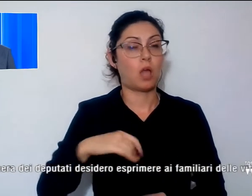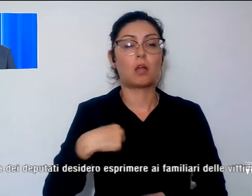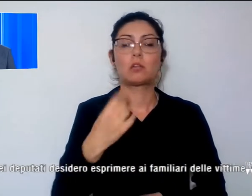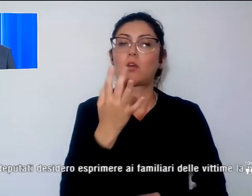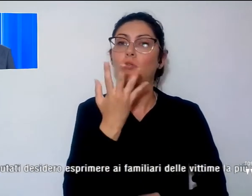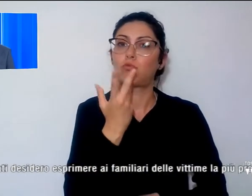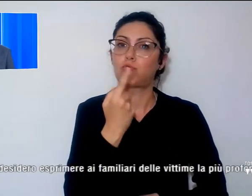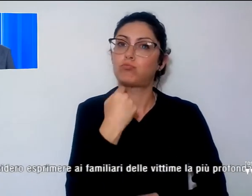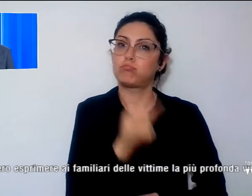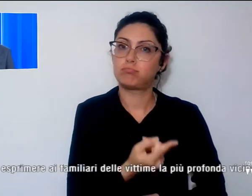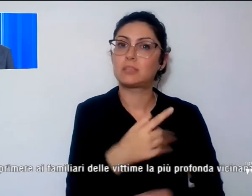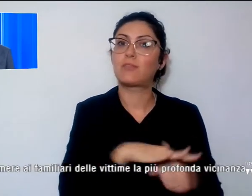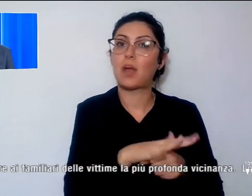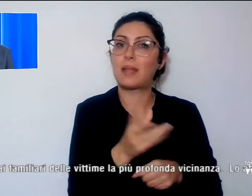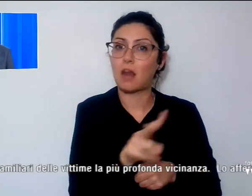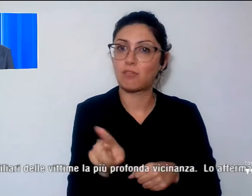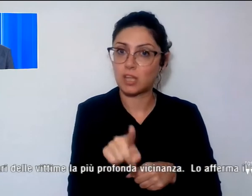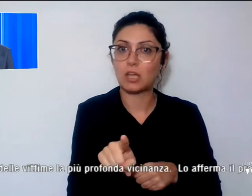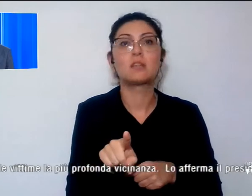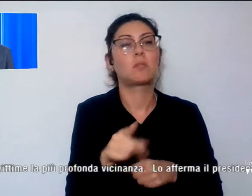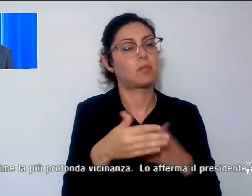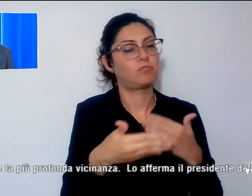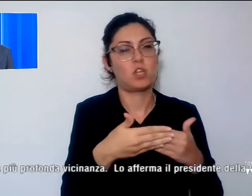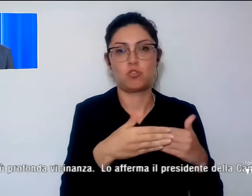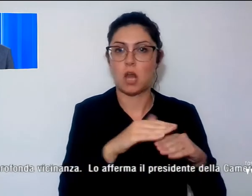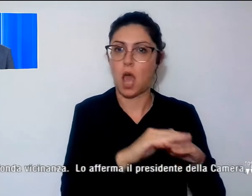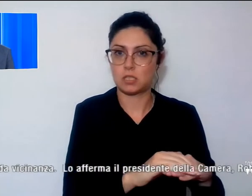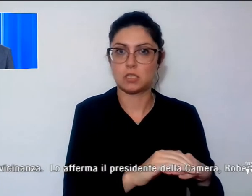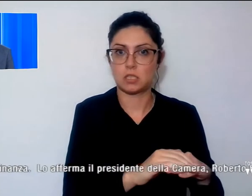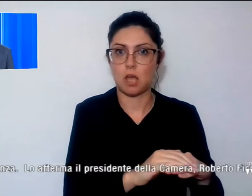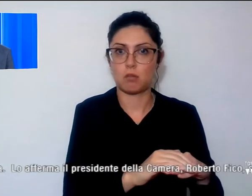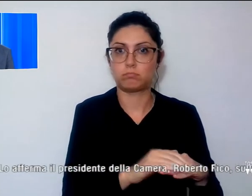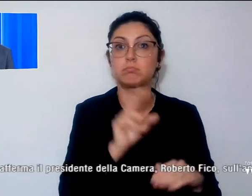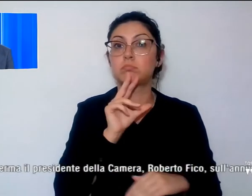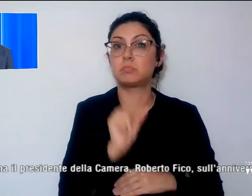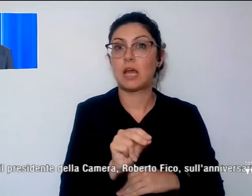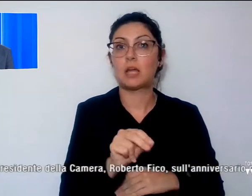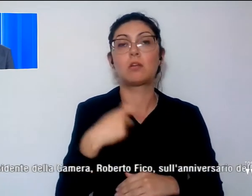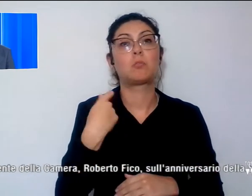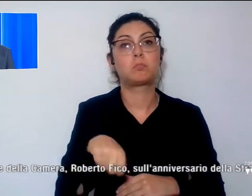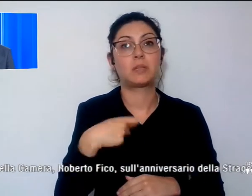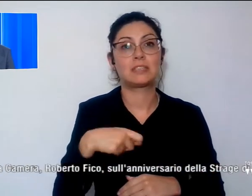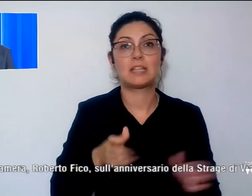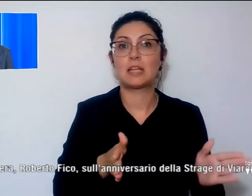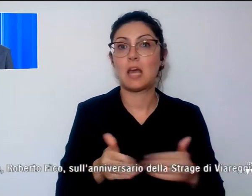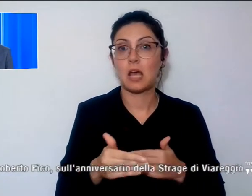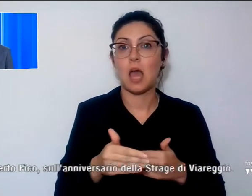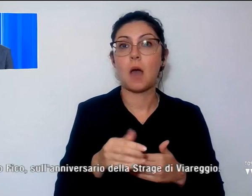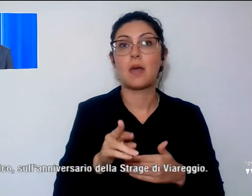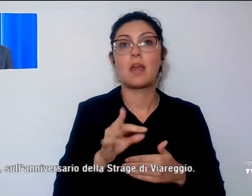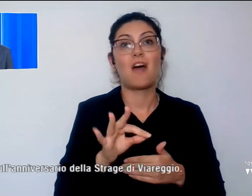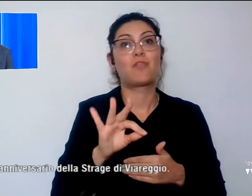familiari delle vittime la più profonda vicinanza. Queste le parole del Presidente della Camera, Roberto Fico,